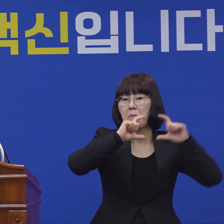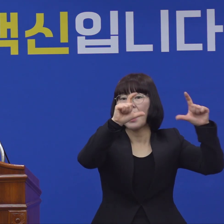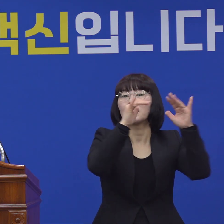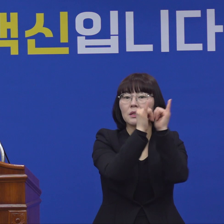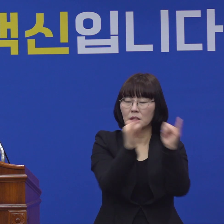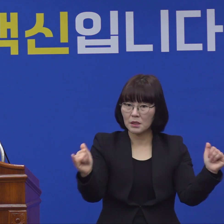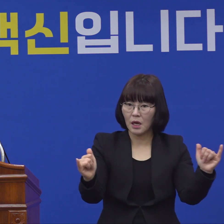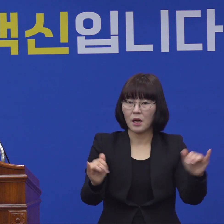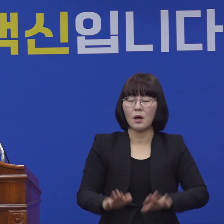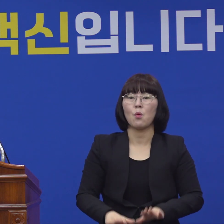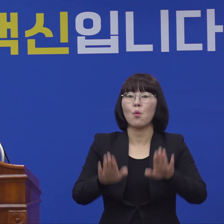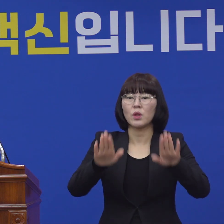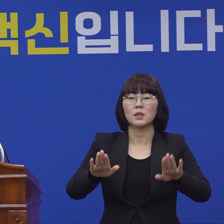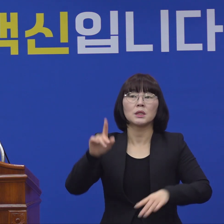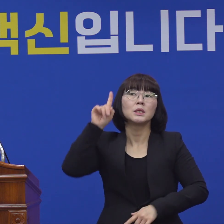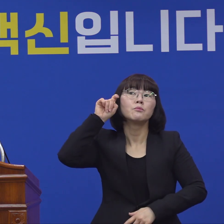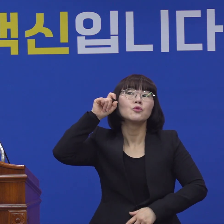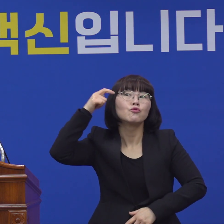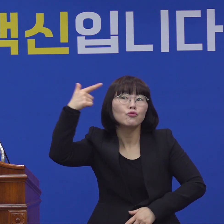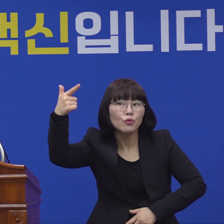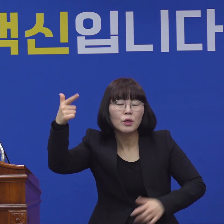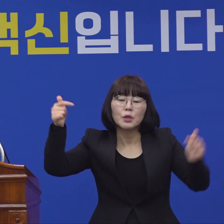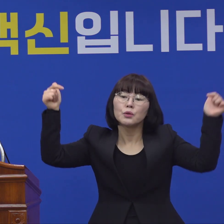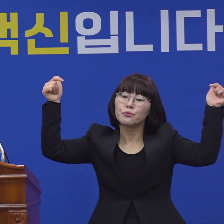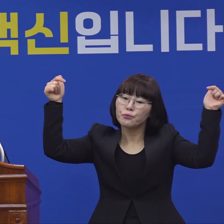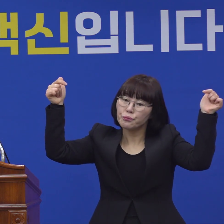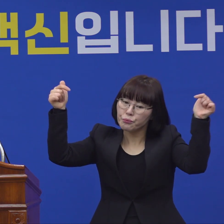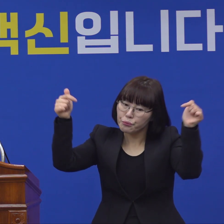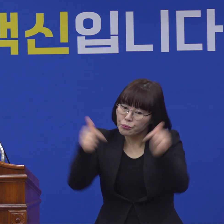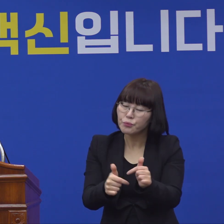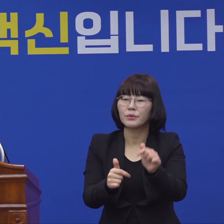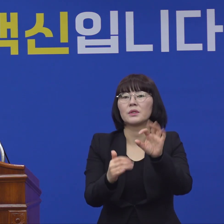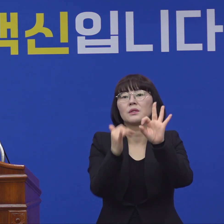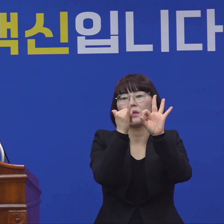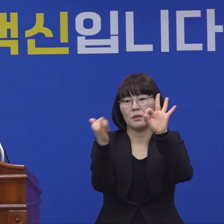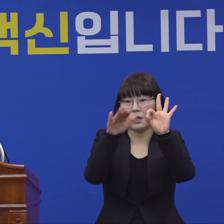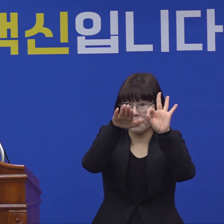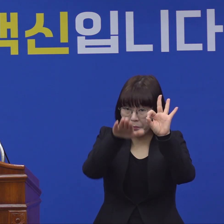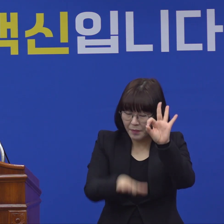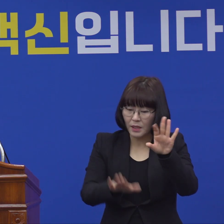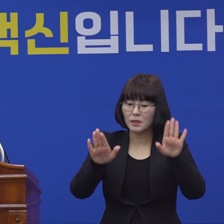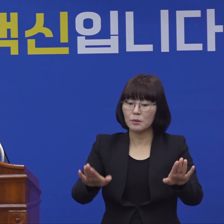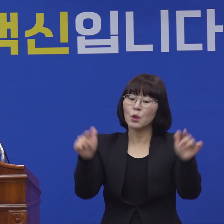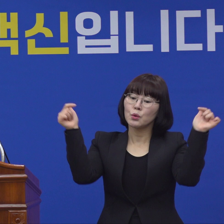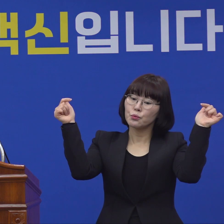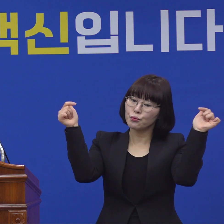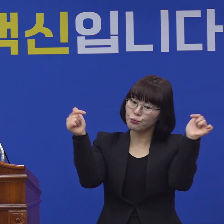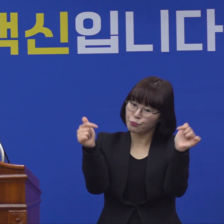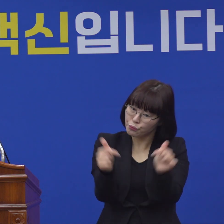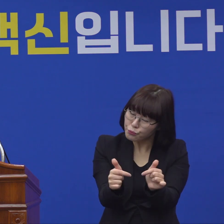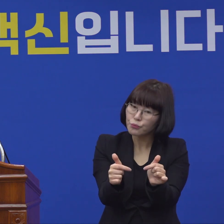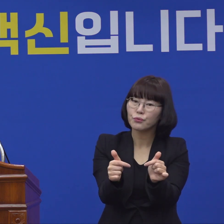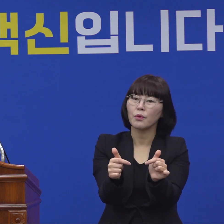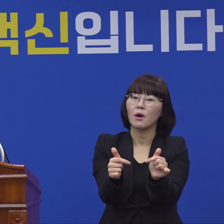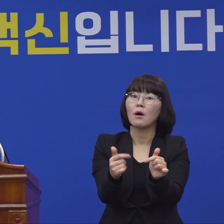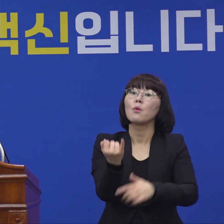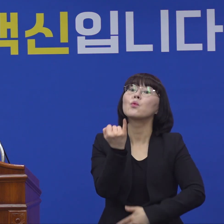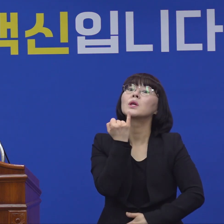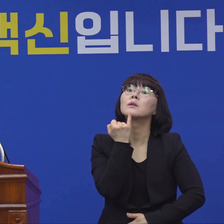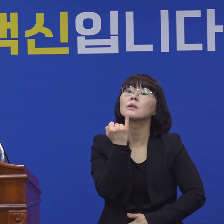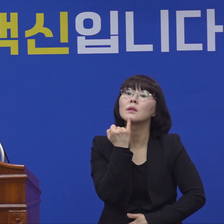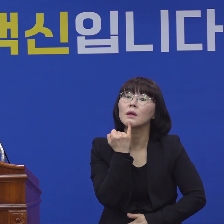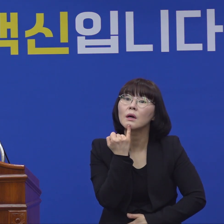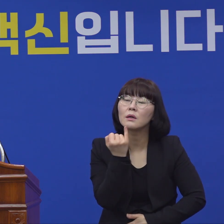16일째 두 자리 숫자를 유지하고 있습니다. 어느 정도 안정화 단계에 접어들었다고는 말할 수 있으나